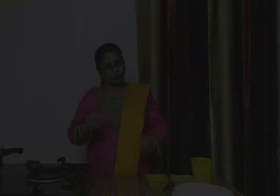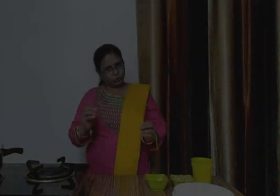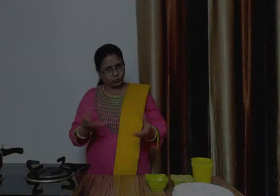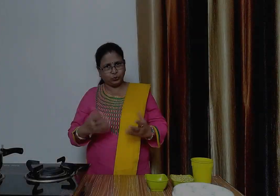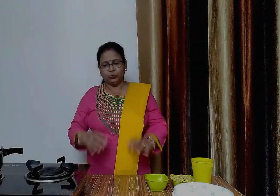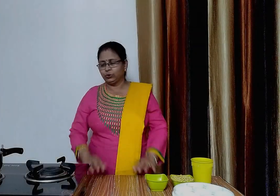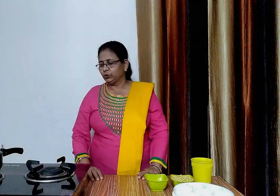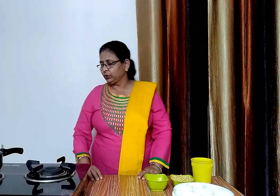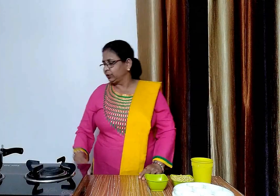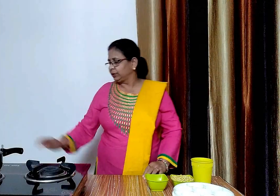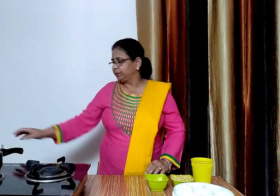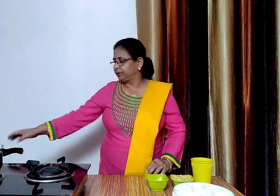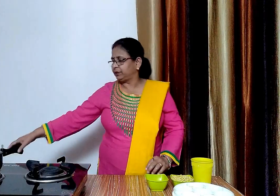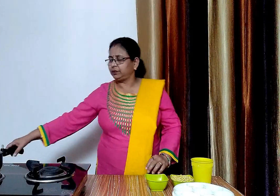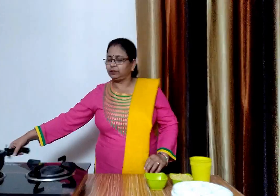आईए बनाना श्रू करते हैं